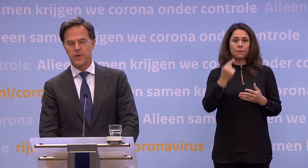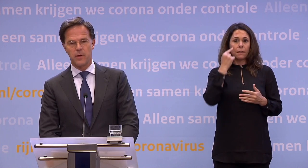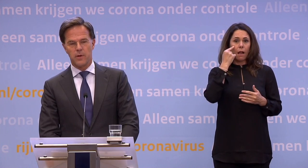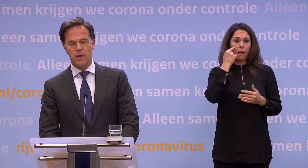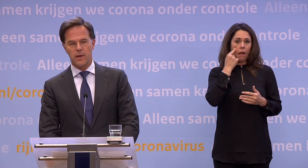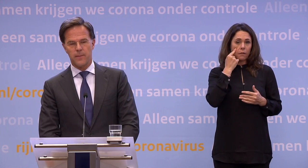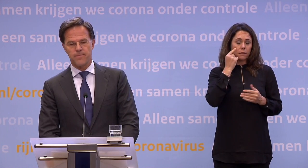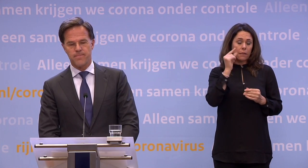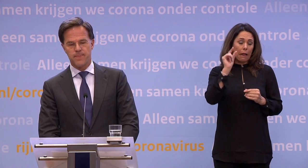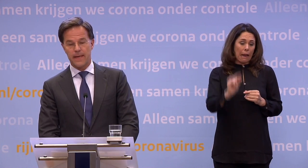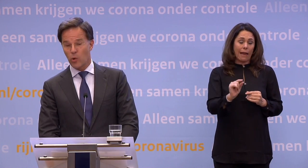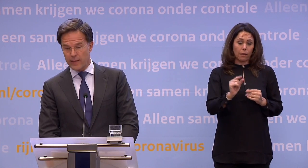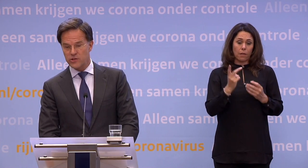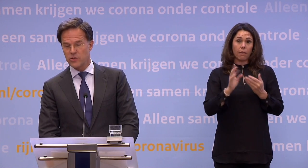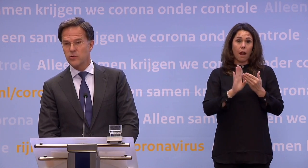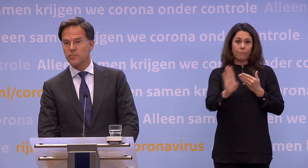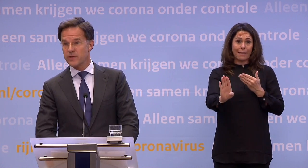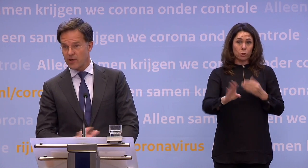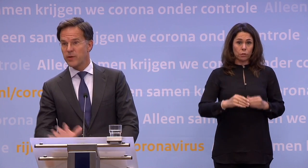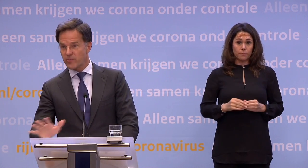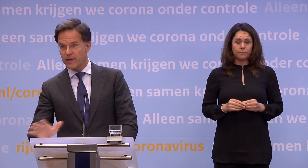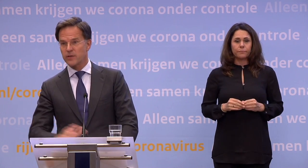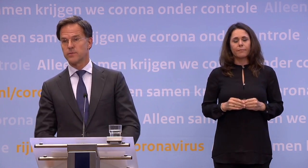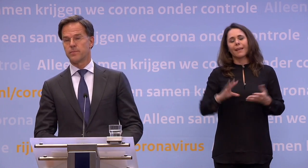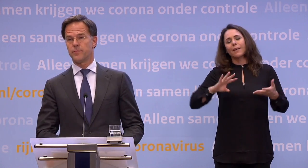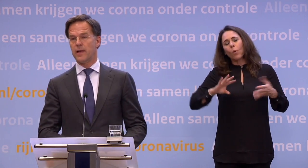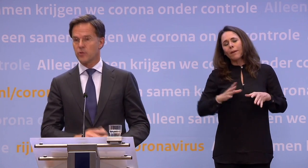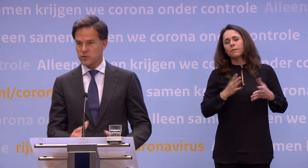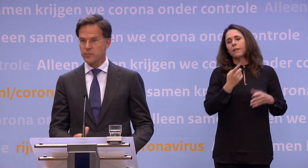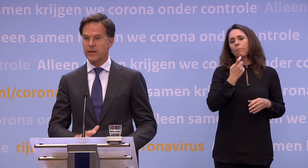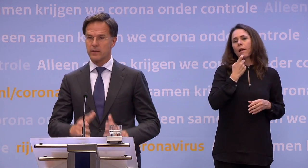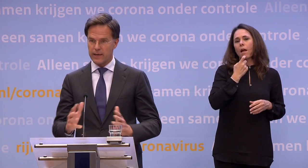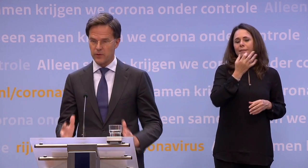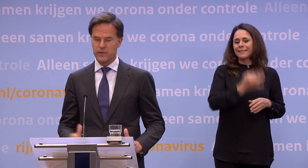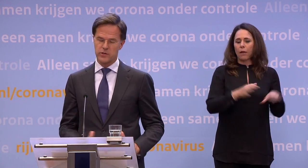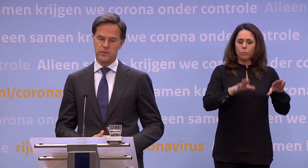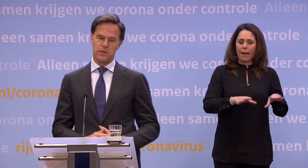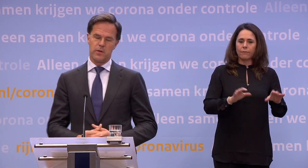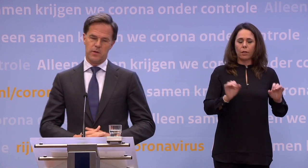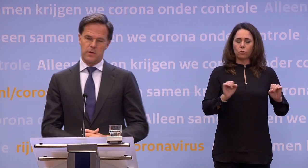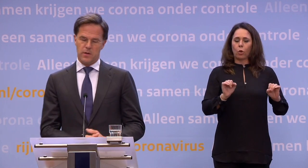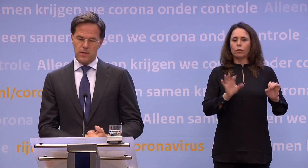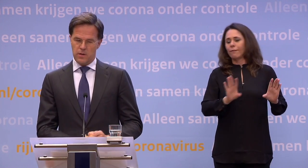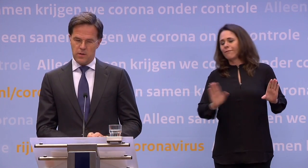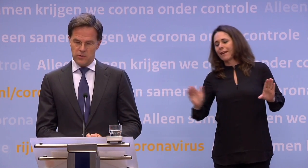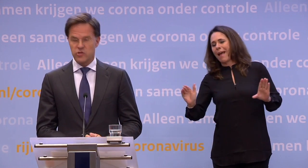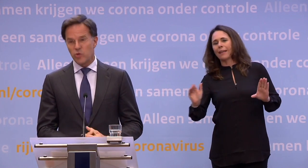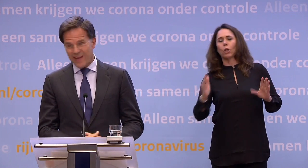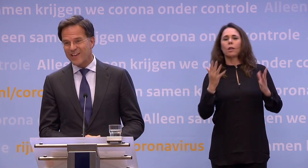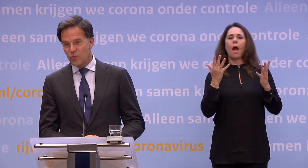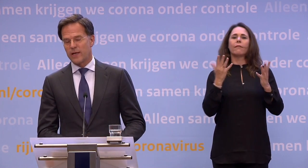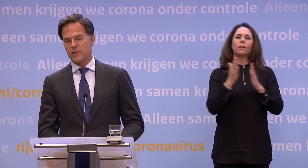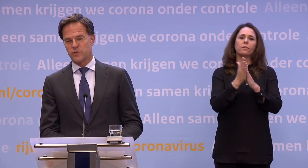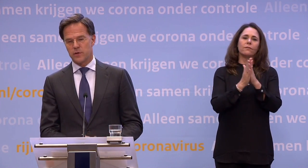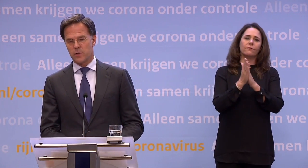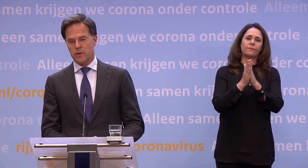is. In combinatie natuurlijk met thuisblijven bij klachten... ...en drukte vermijden en handen wassen. Dus dat